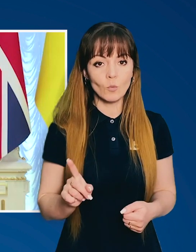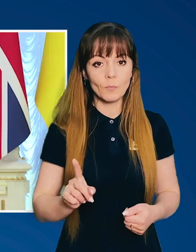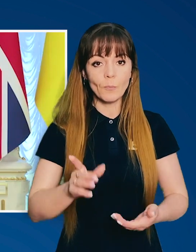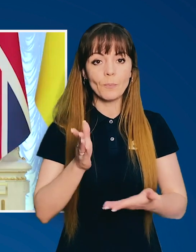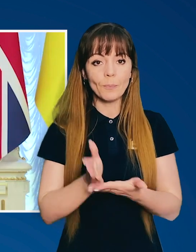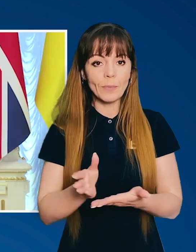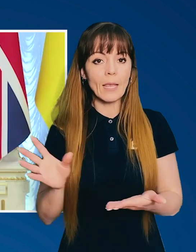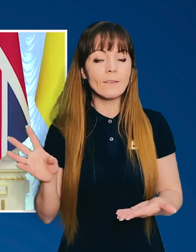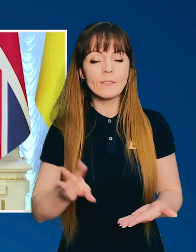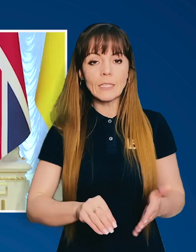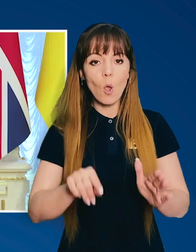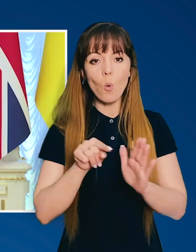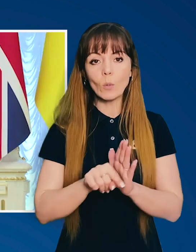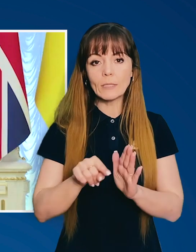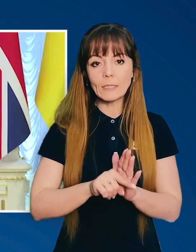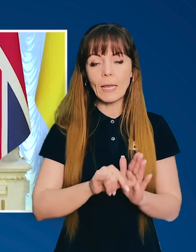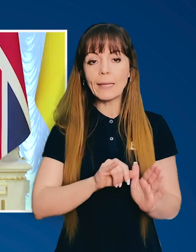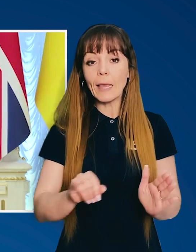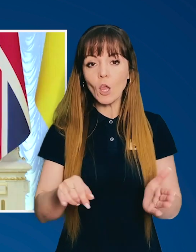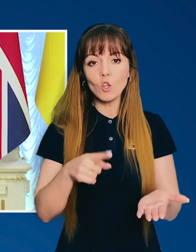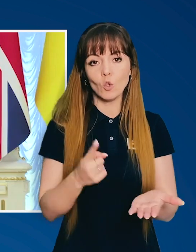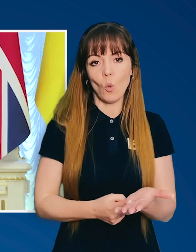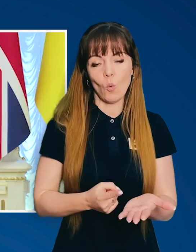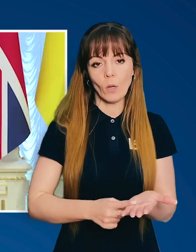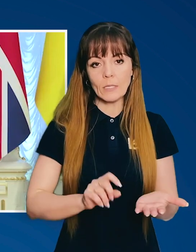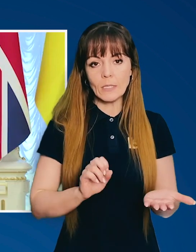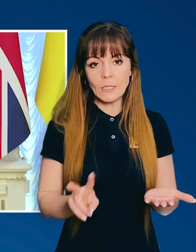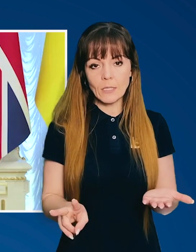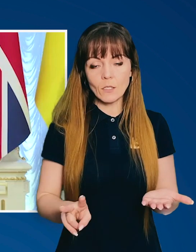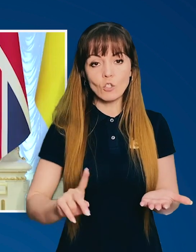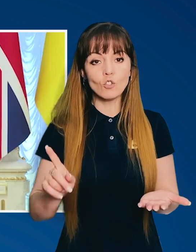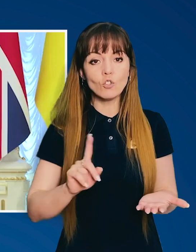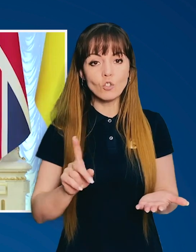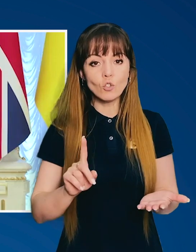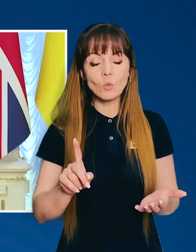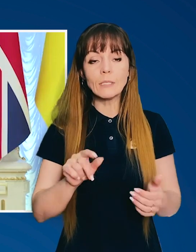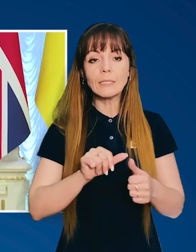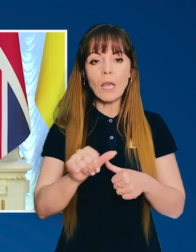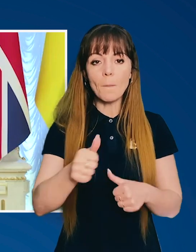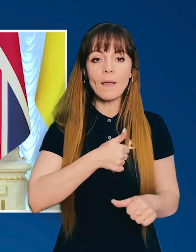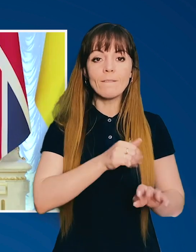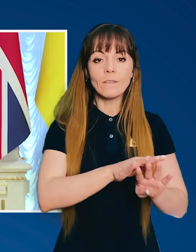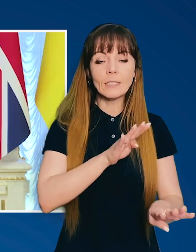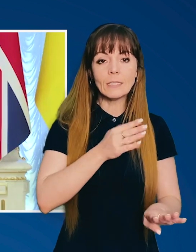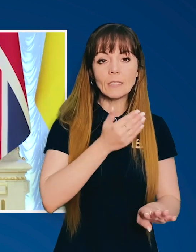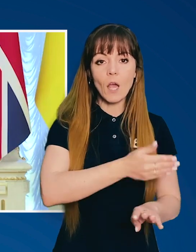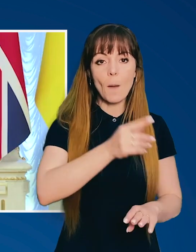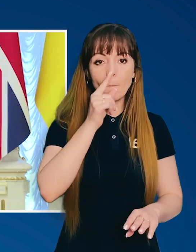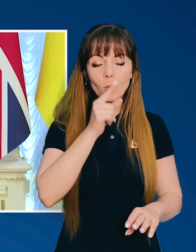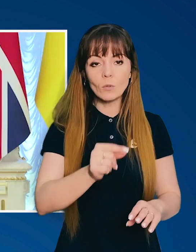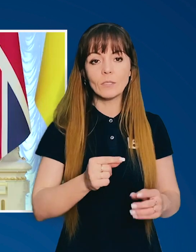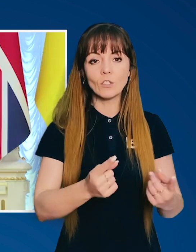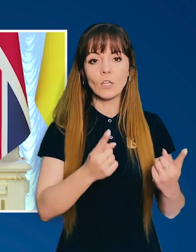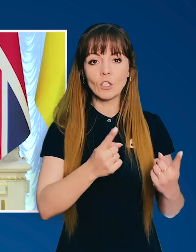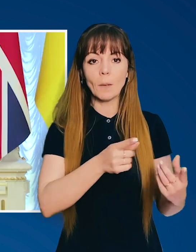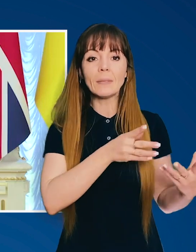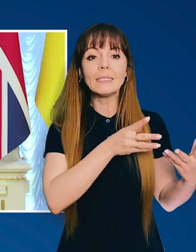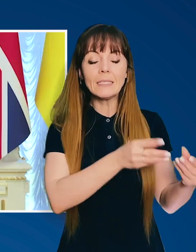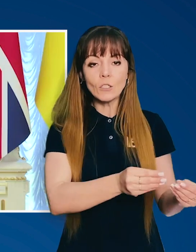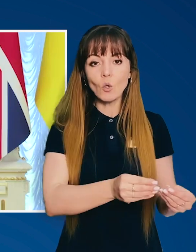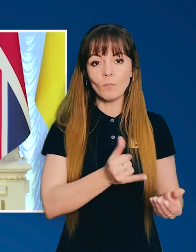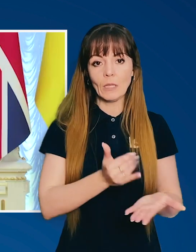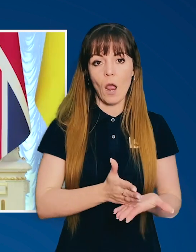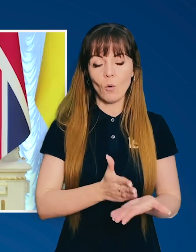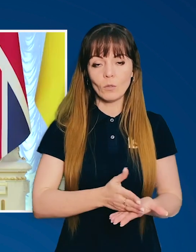то хочу сказати, що є всі ознаки і докази, що саме війська Путіна під